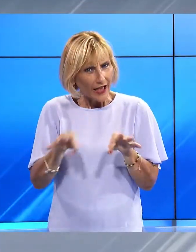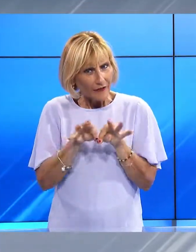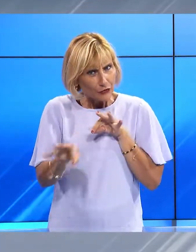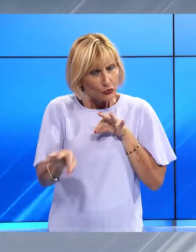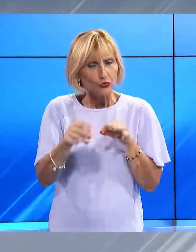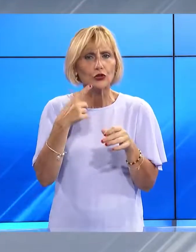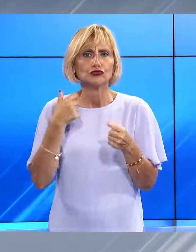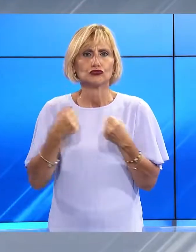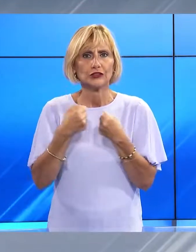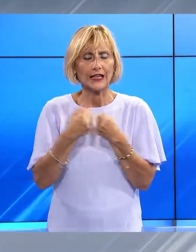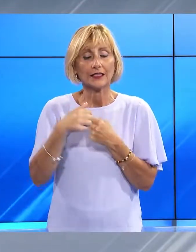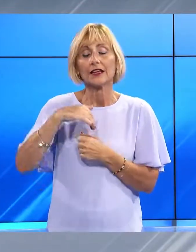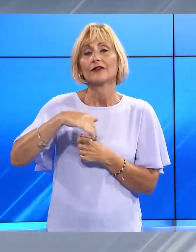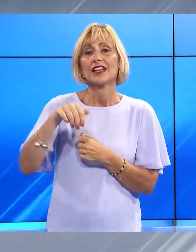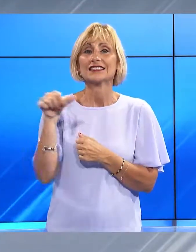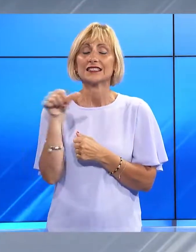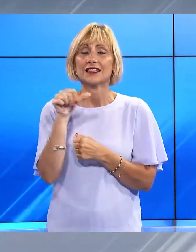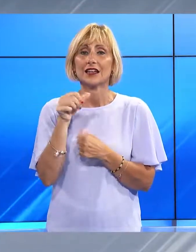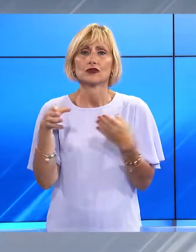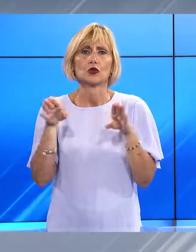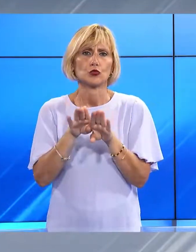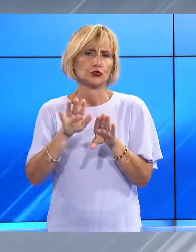serzanese è rimasta chiusa per circa due ore.